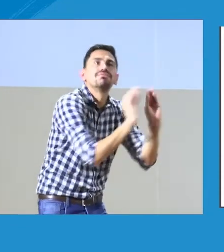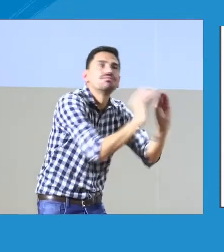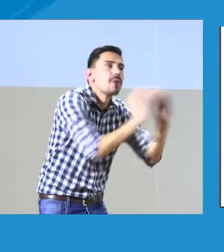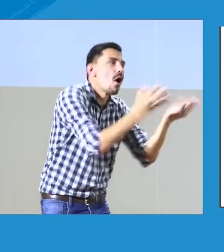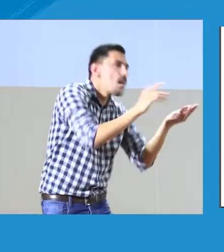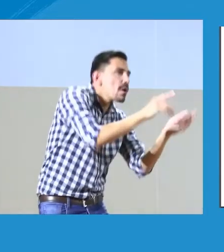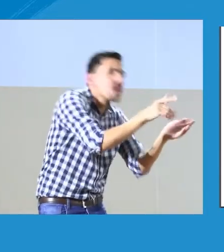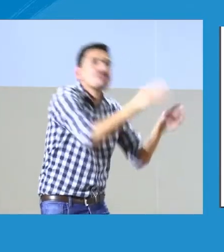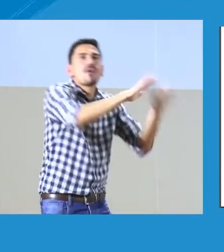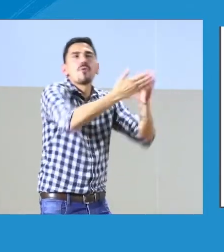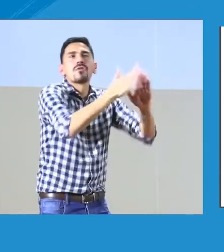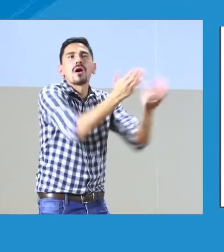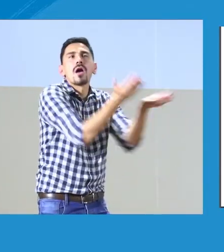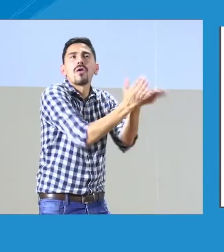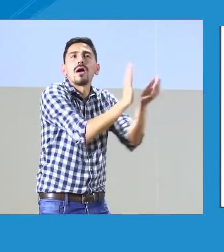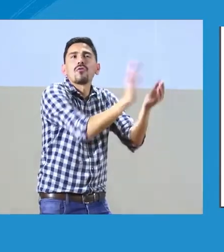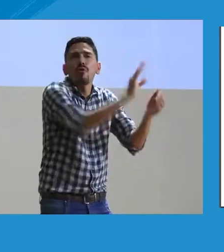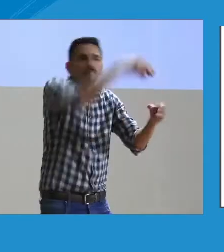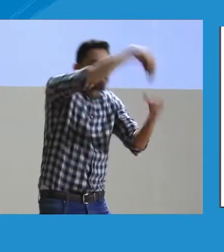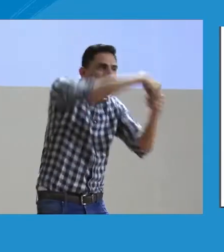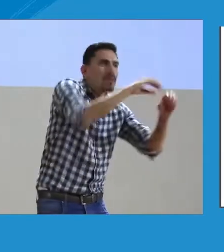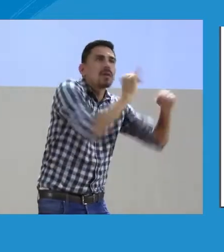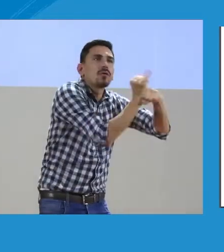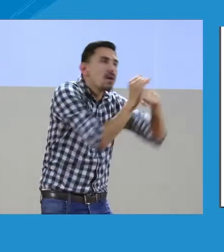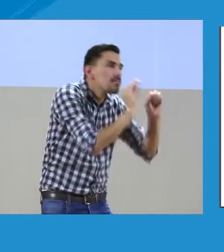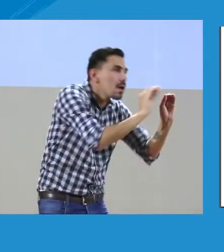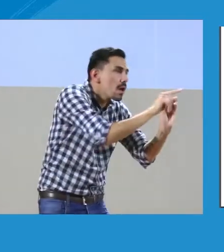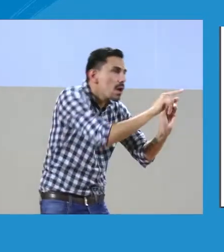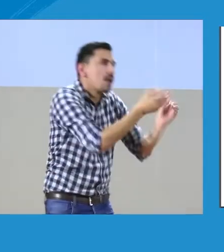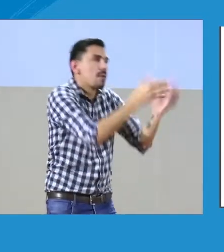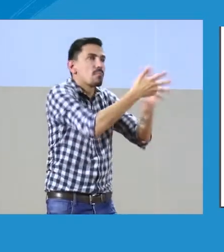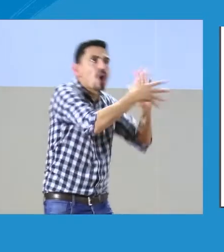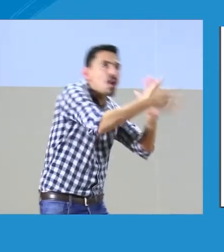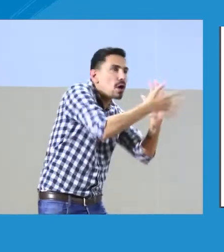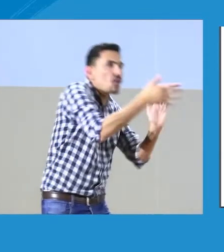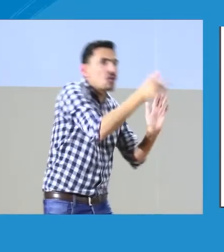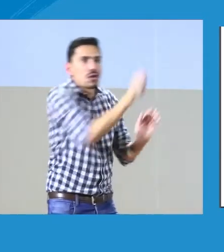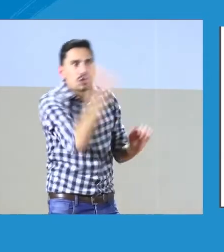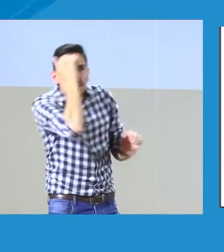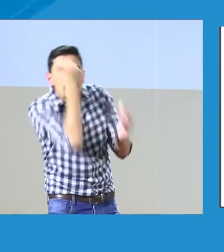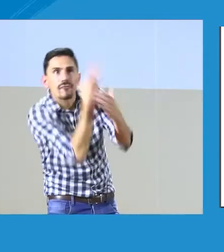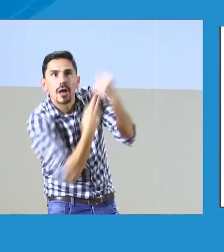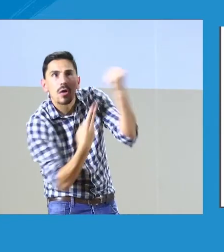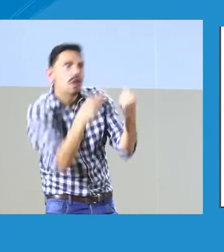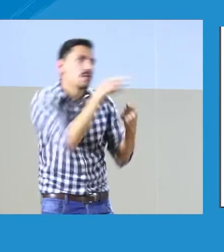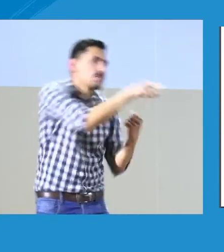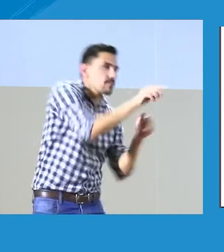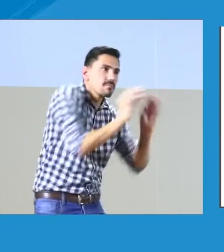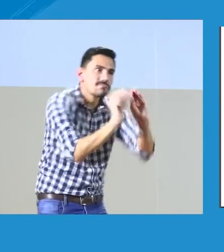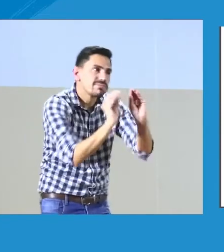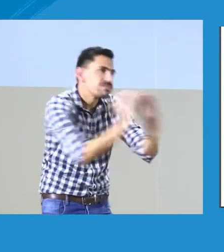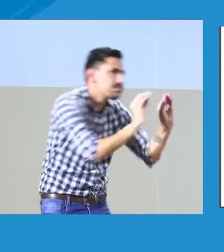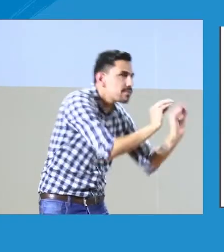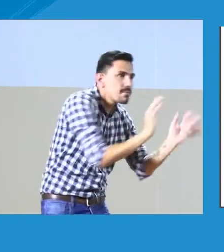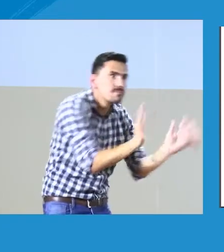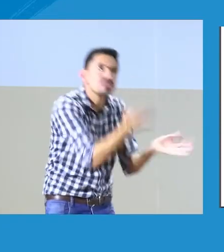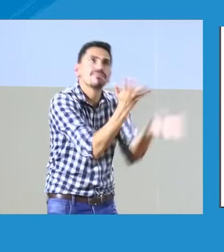unas dependencias de esta subdirección, entonces son los encargados de hacer esa formación a las instituciones, a los